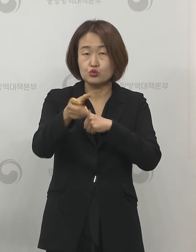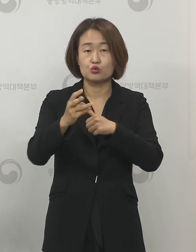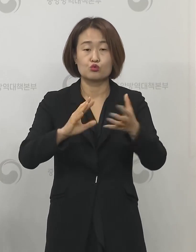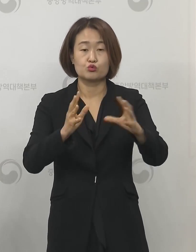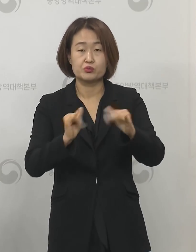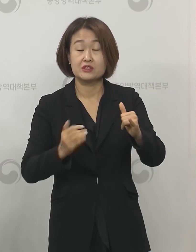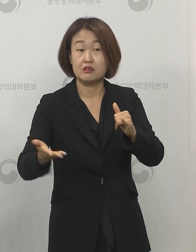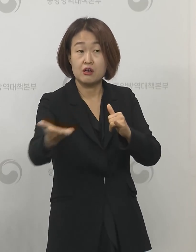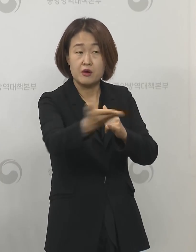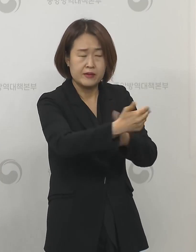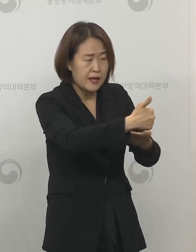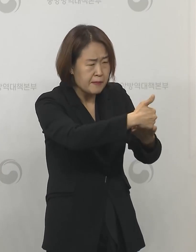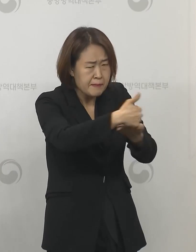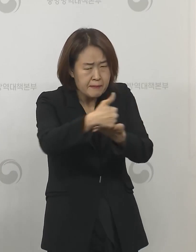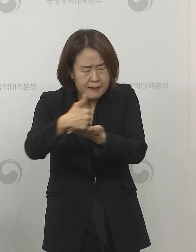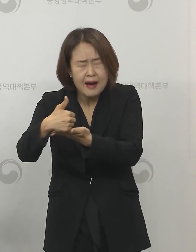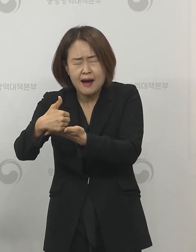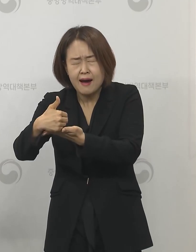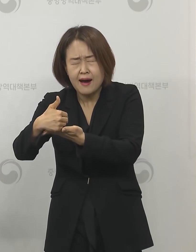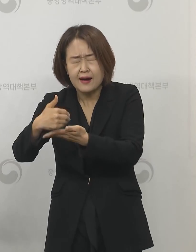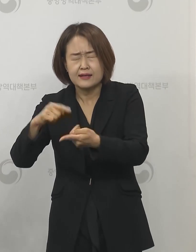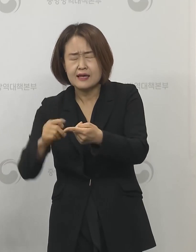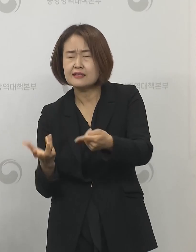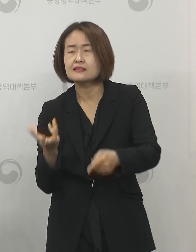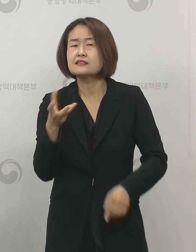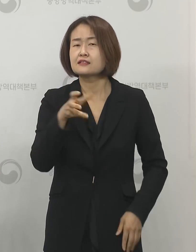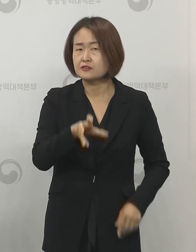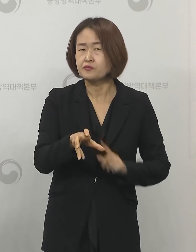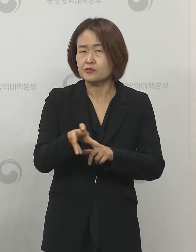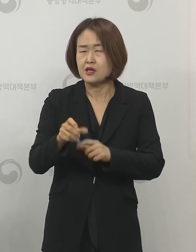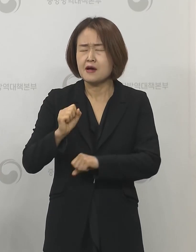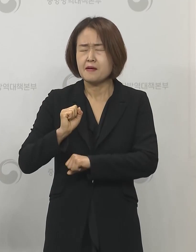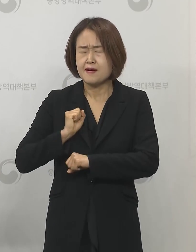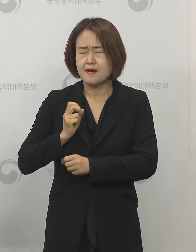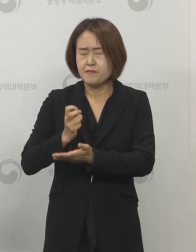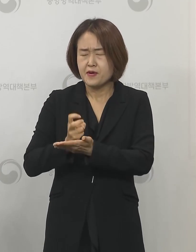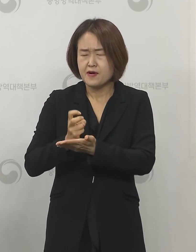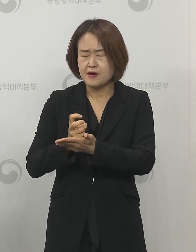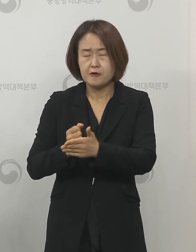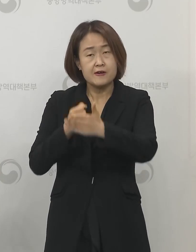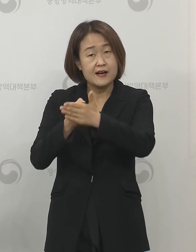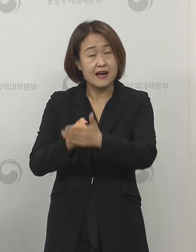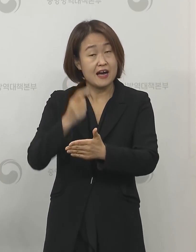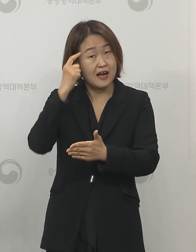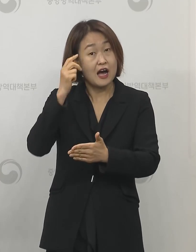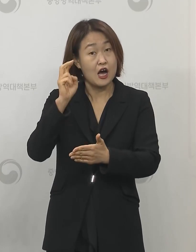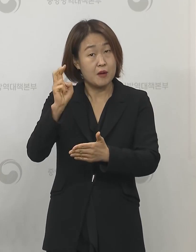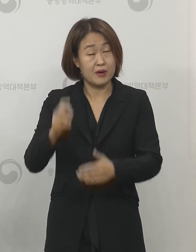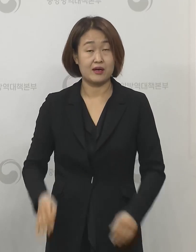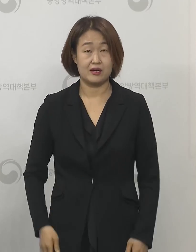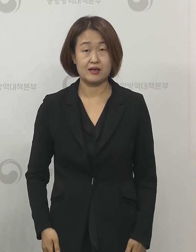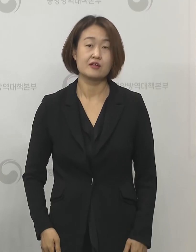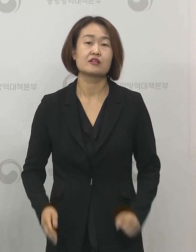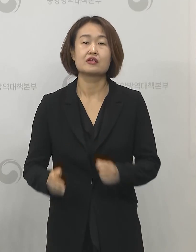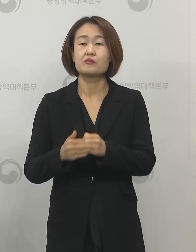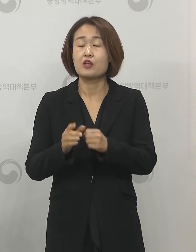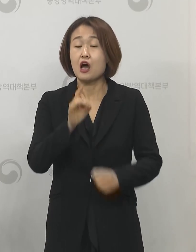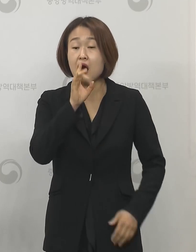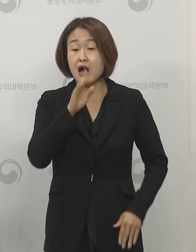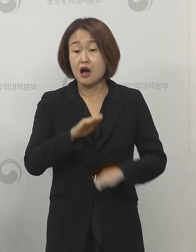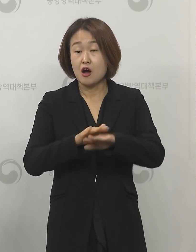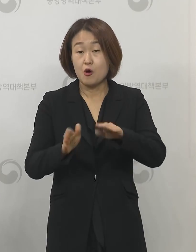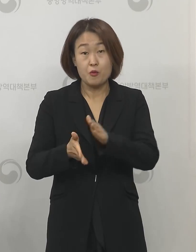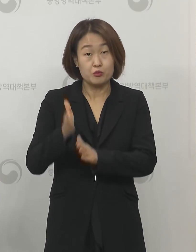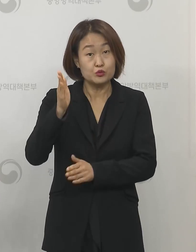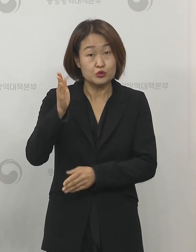의견들을 반영해서 방침을 결정할 예정이고 아마 중대본 브리핑을 통해서 말씀을 드릴